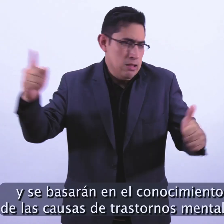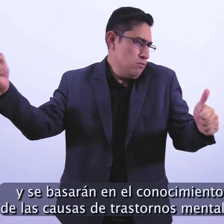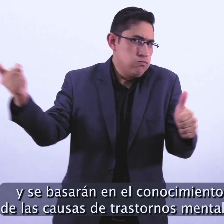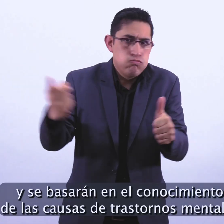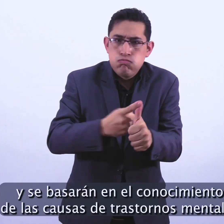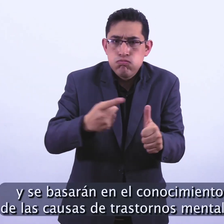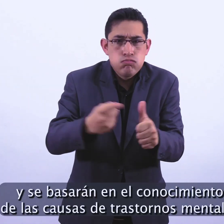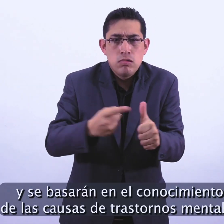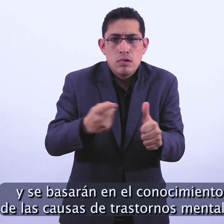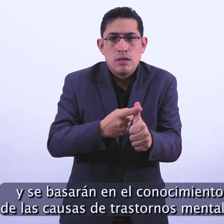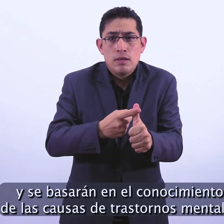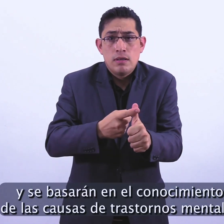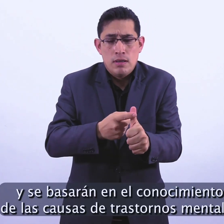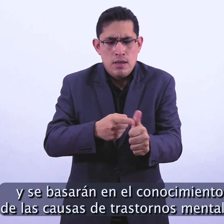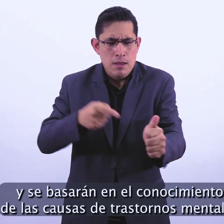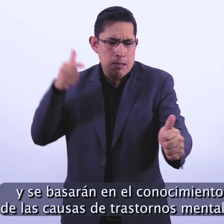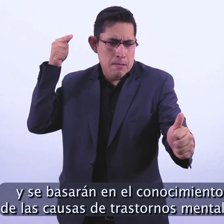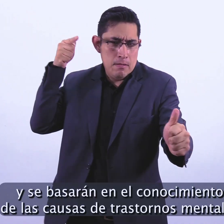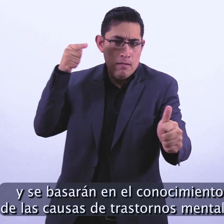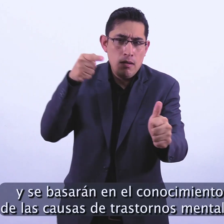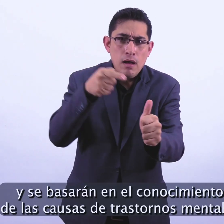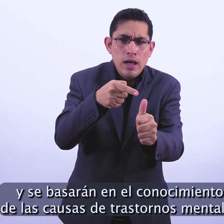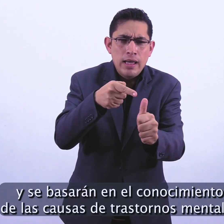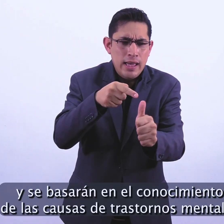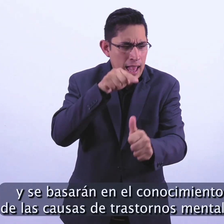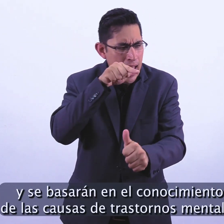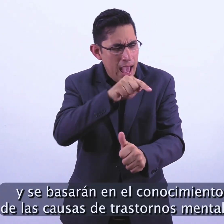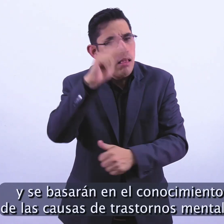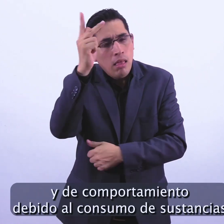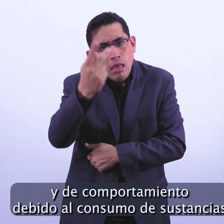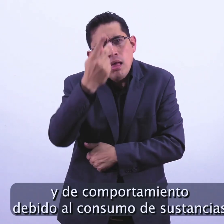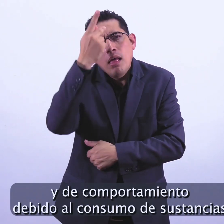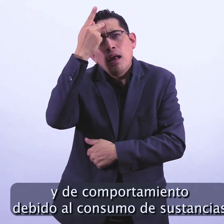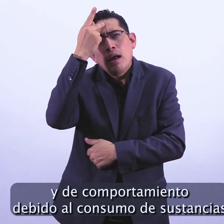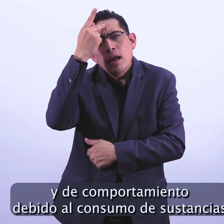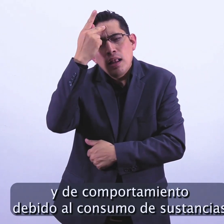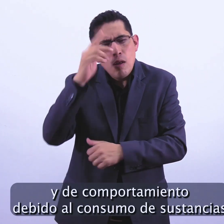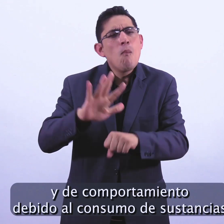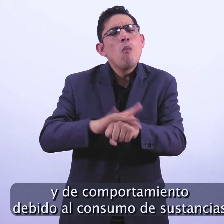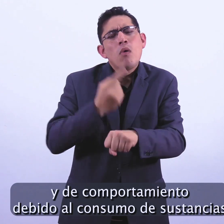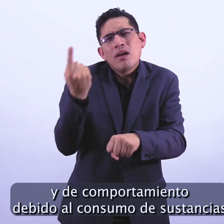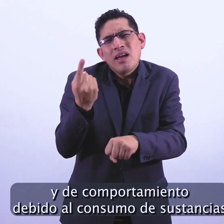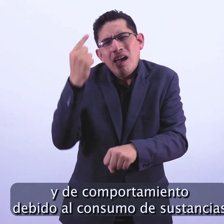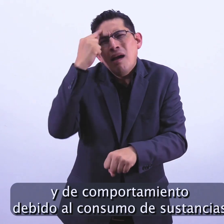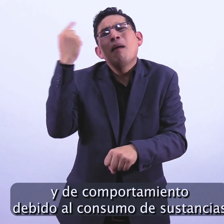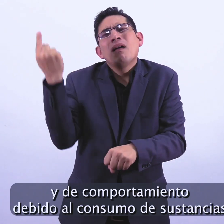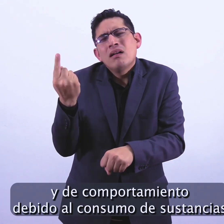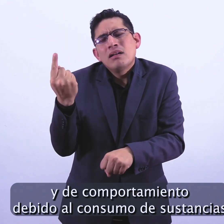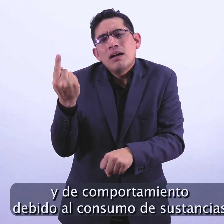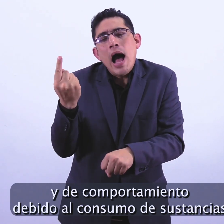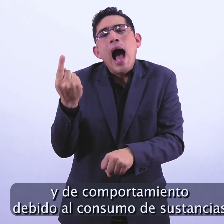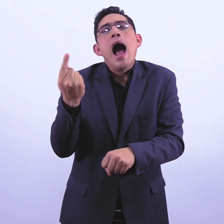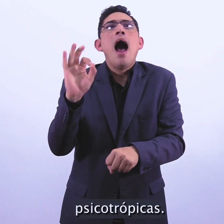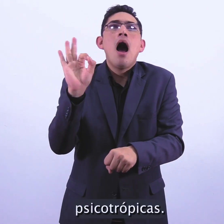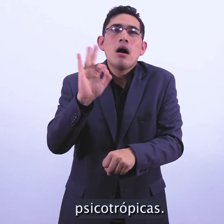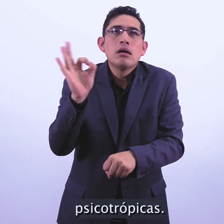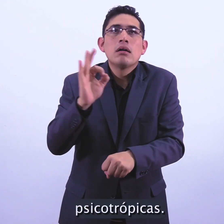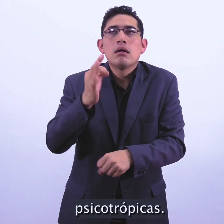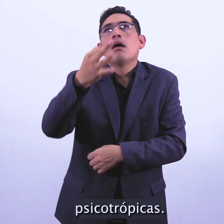se basarán en el conocimiento de las causas de trastornos mentales y del comportamiento debido al consumo de sustancias psicotrópicas.